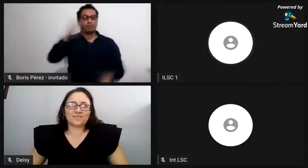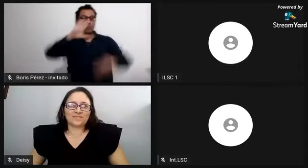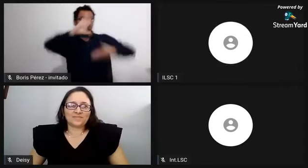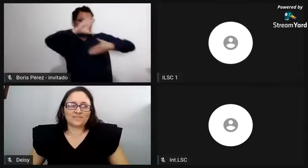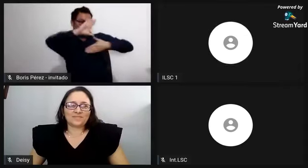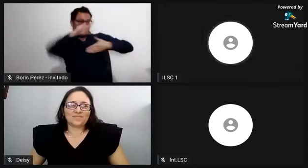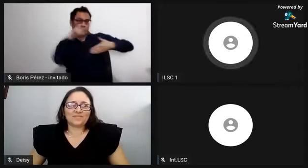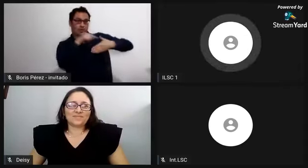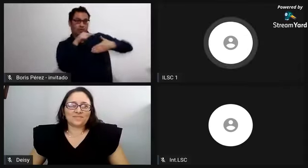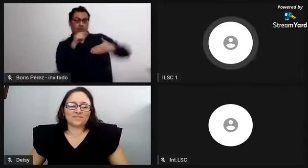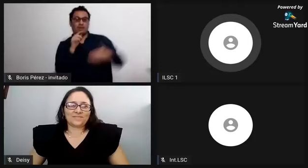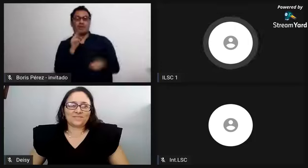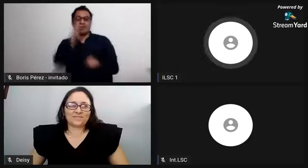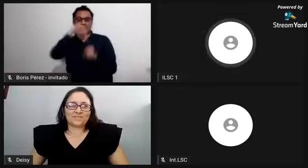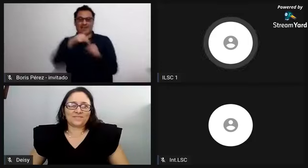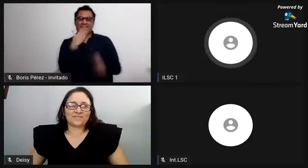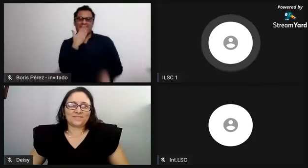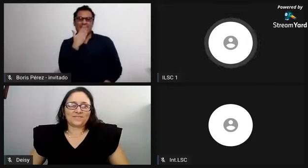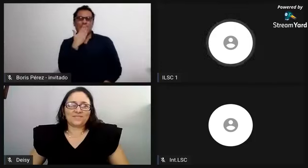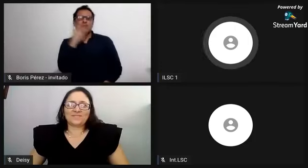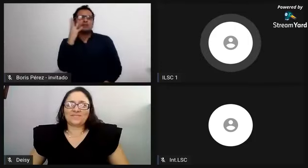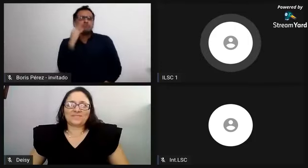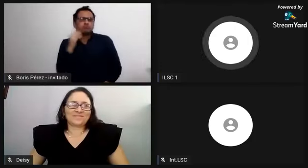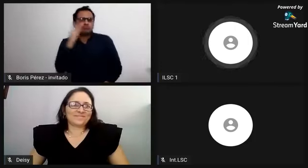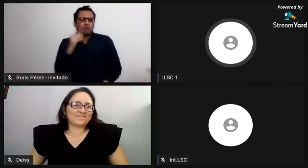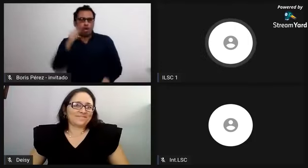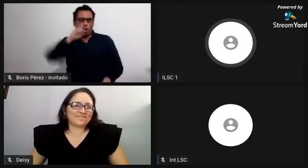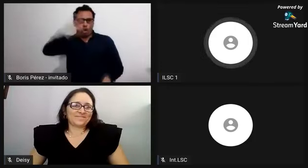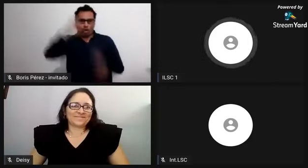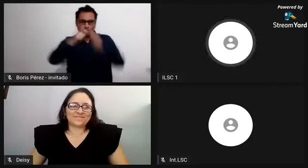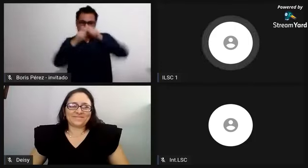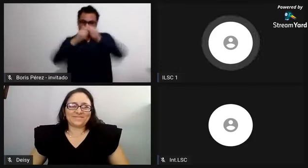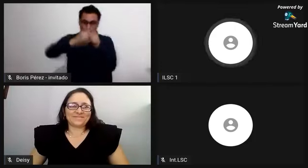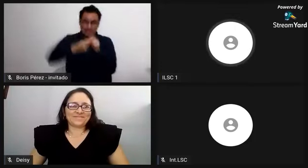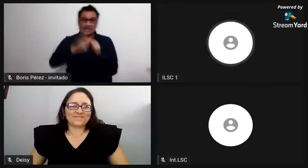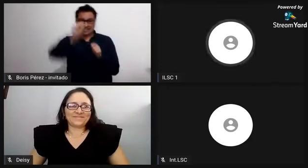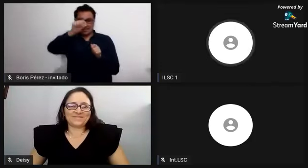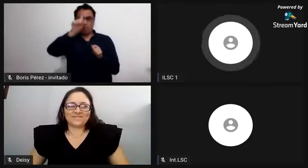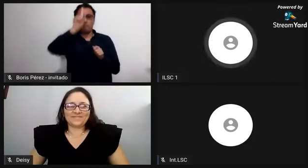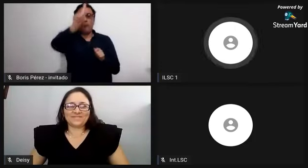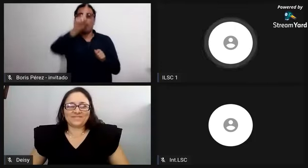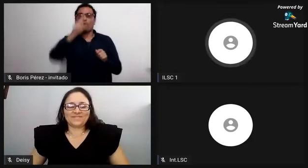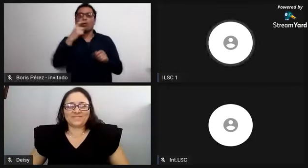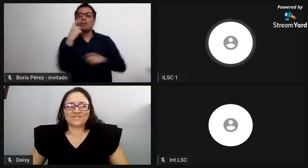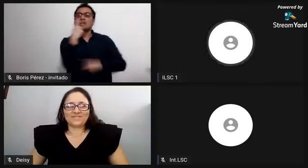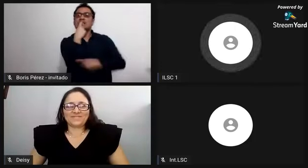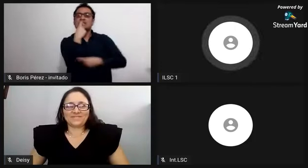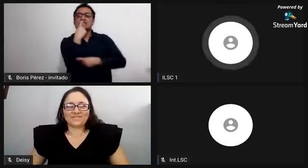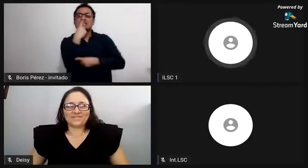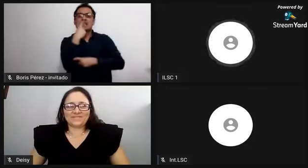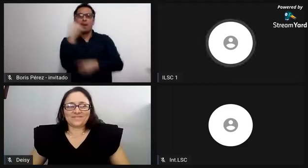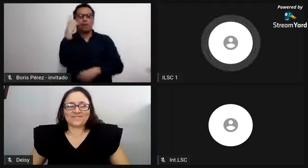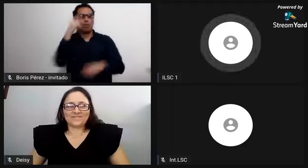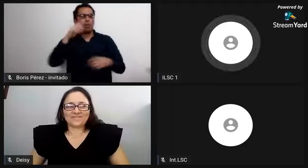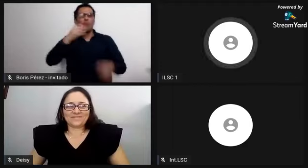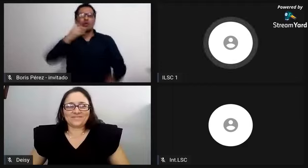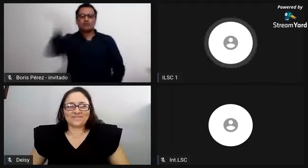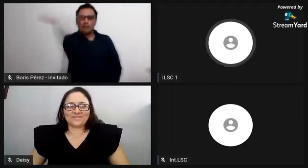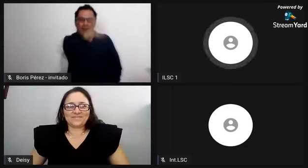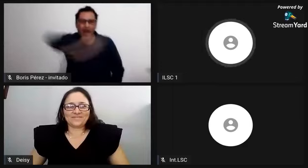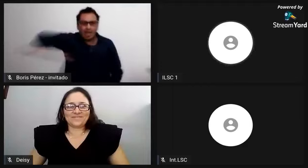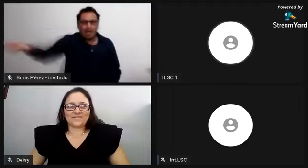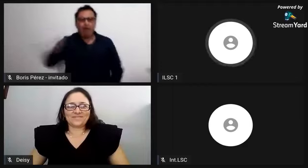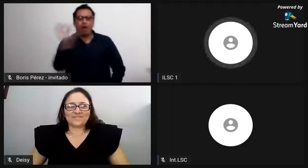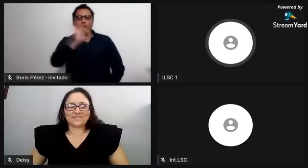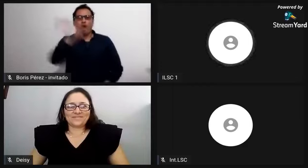países. Entonces, digamos que esto surge en ese momento, en ese contexto, en ese entorno. Y pues ya, como